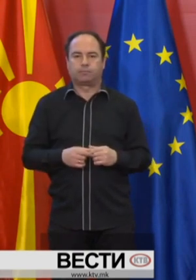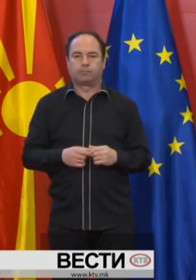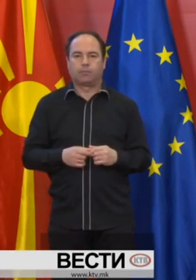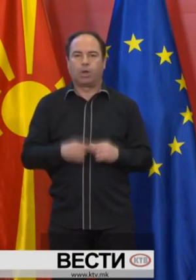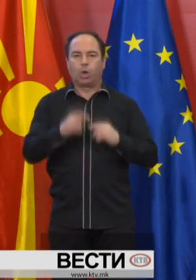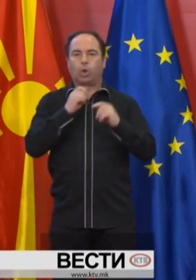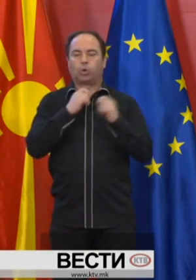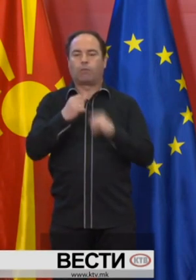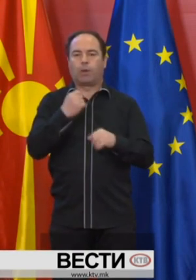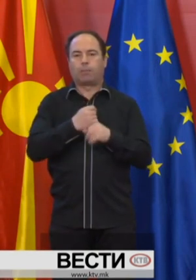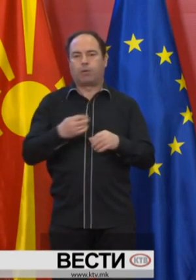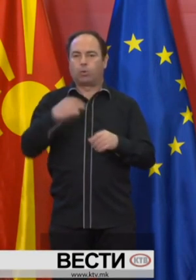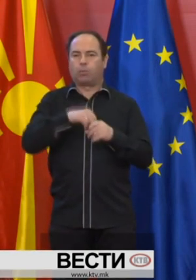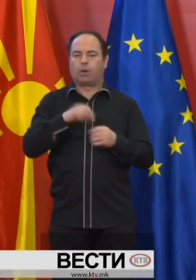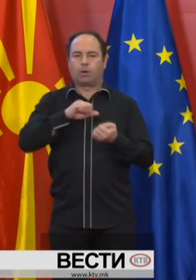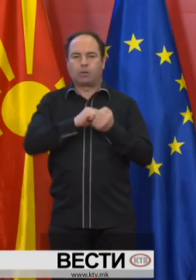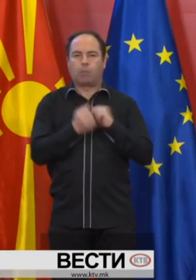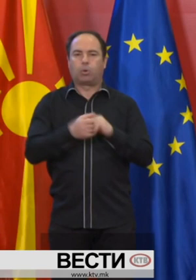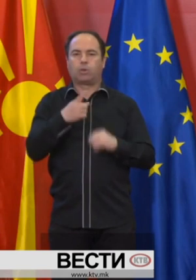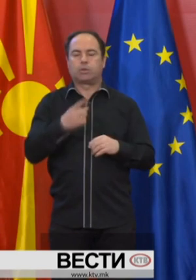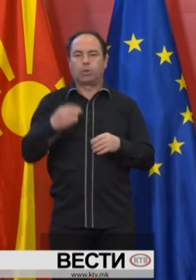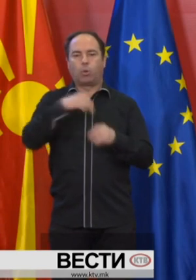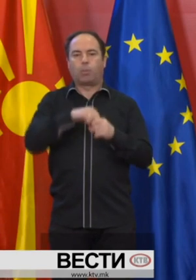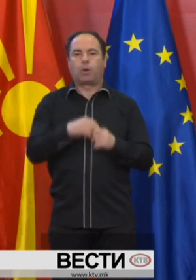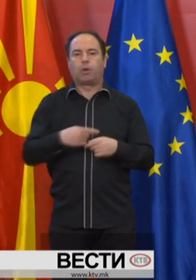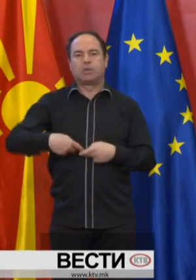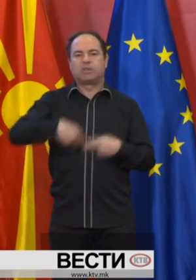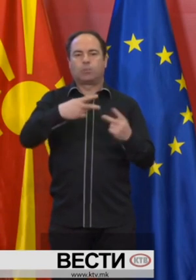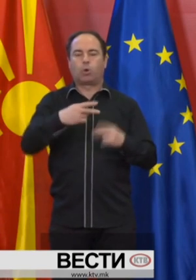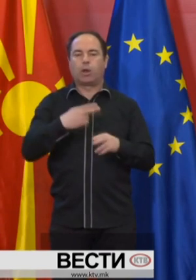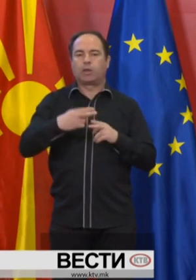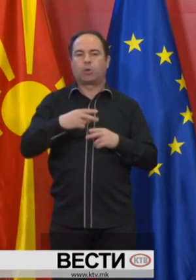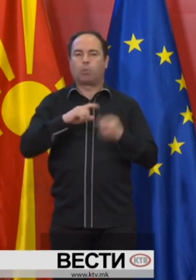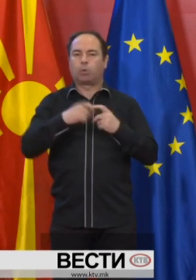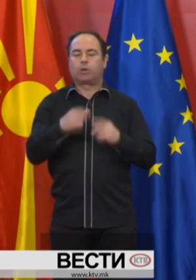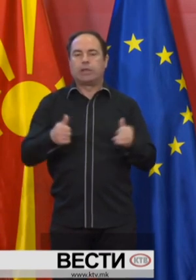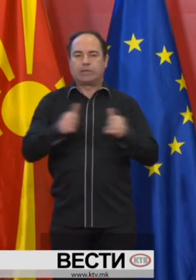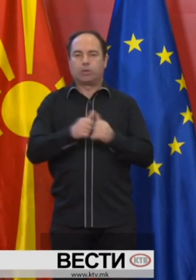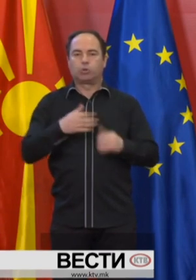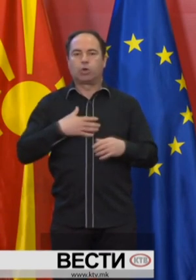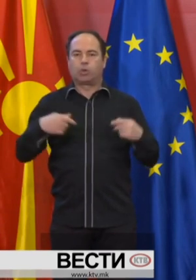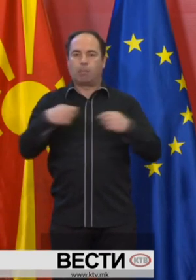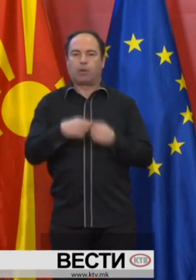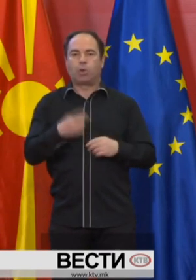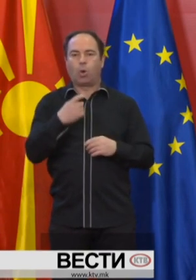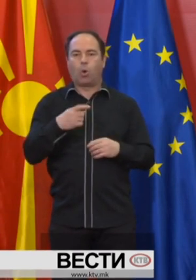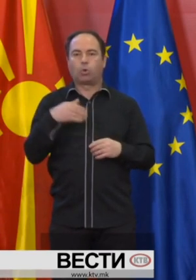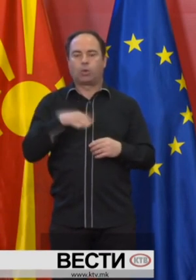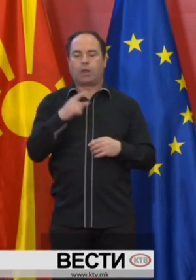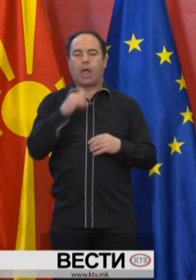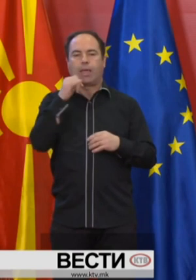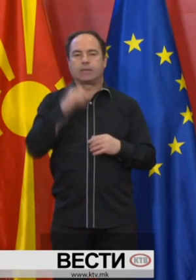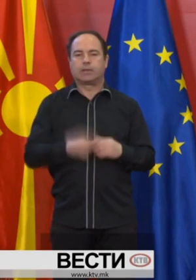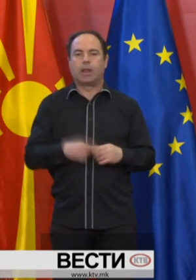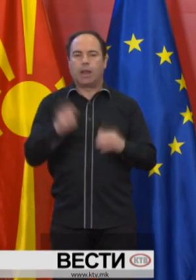договараме и правиме напори за дополнителна испорака на хигиенски продукти заедно со нашите партнери од ЈОН агенцијите.